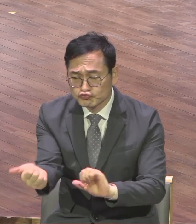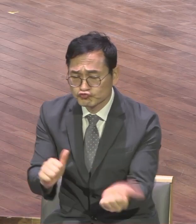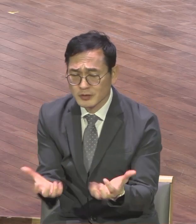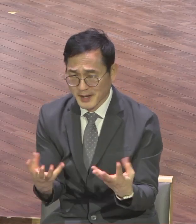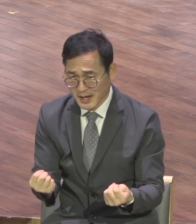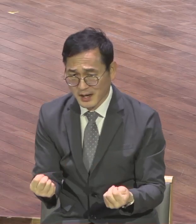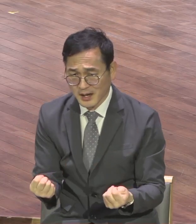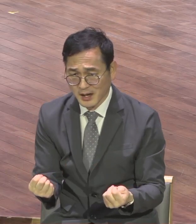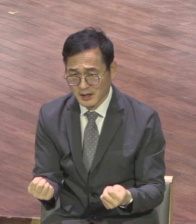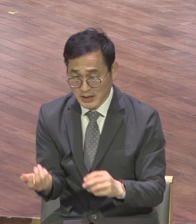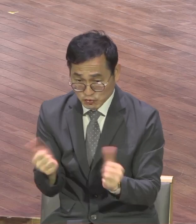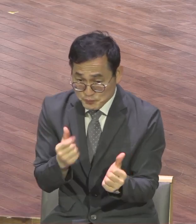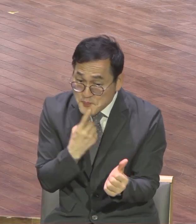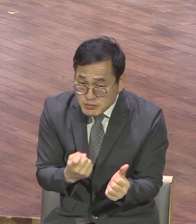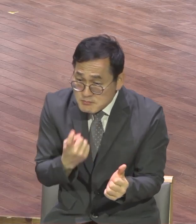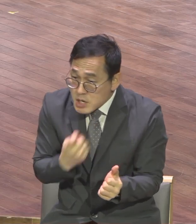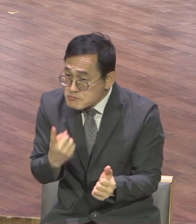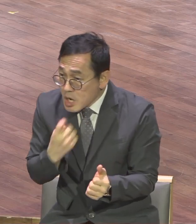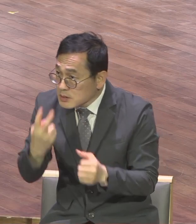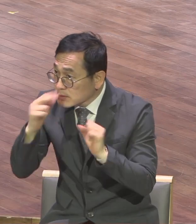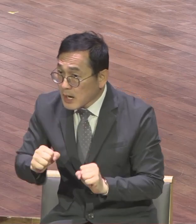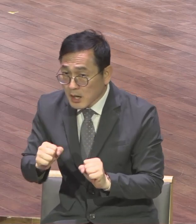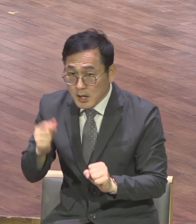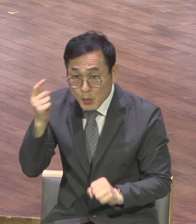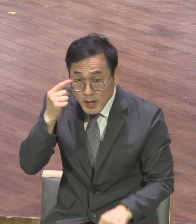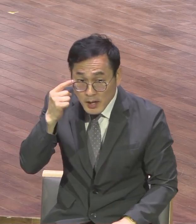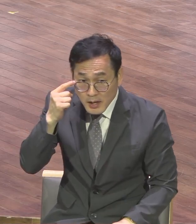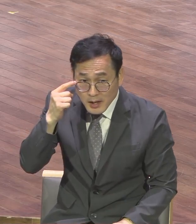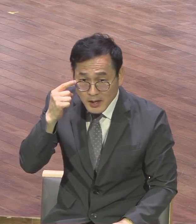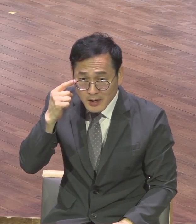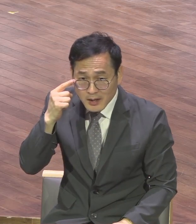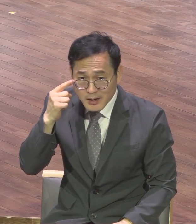고배를 왜 넘겼어요 왜 살아있어요 뭘 위해서 합니까